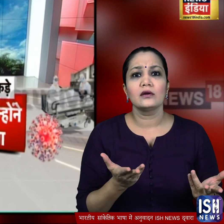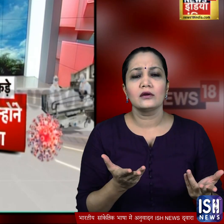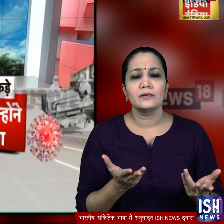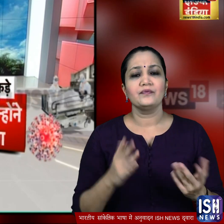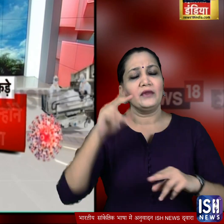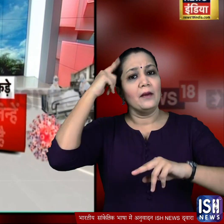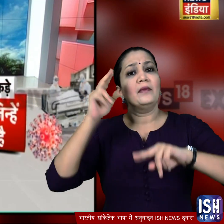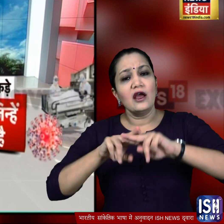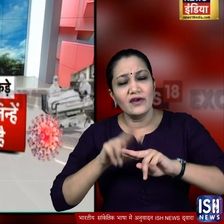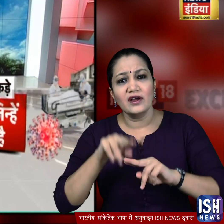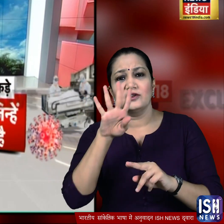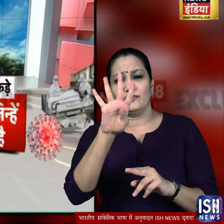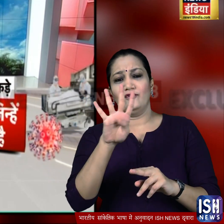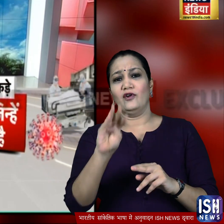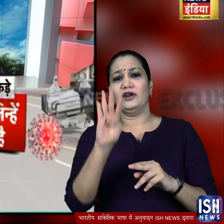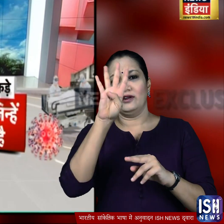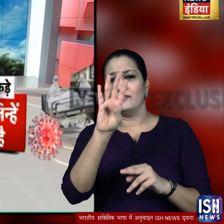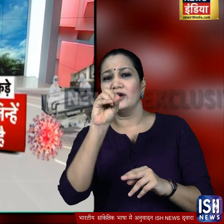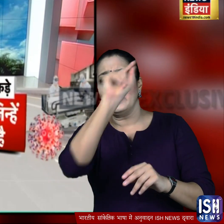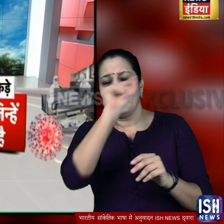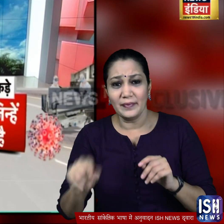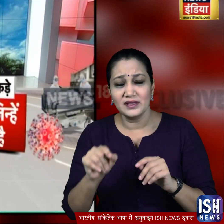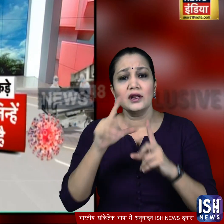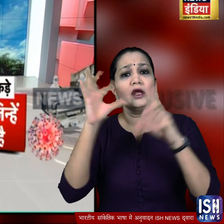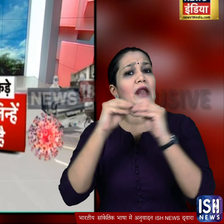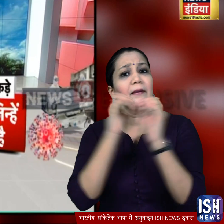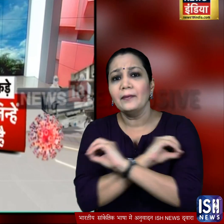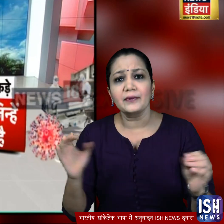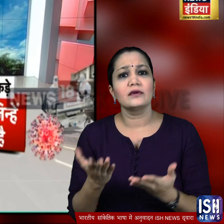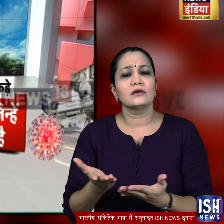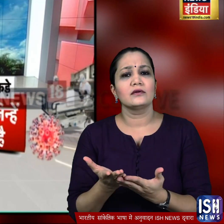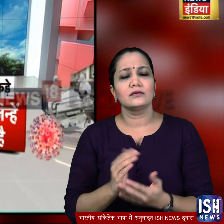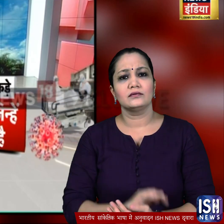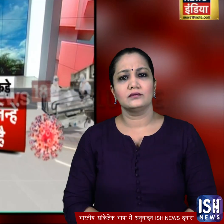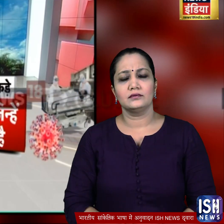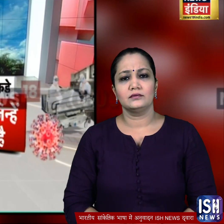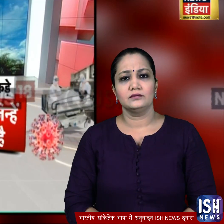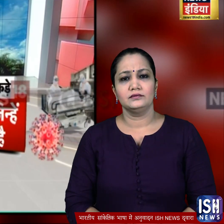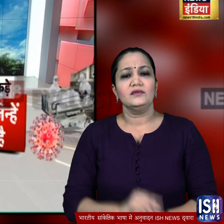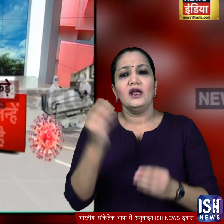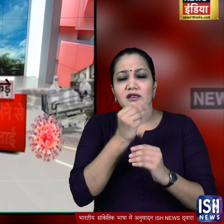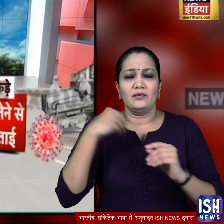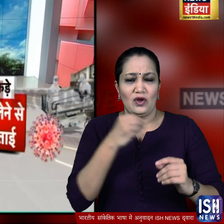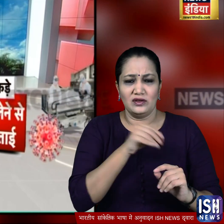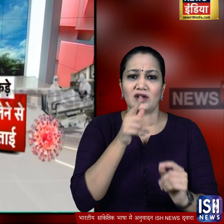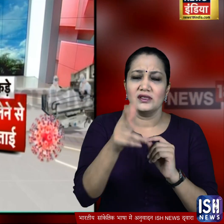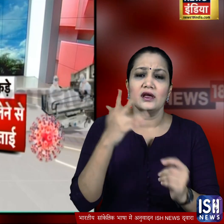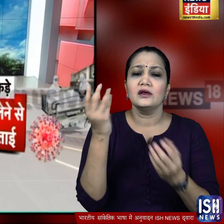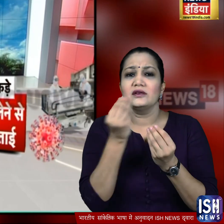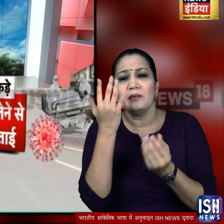ब्लाक फंगस के 40 प्रतिशत से ज्यादा मरीज ऐसे हैं जनें डायबीटीज की बीमारी भी नहीं कुछ डॉक्टरों ने आशंका जताई कि ऐसे लोगों में